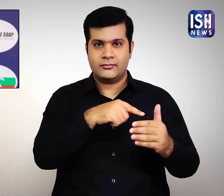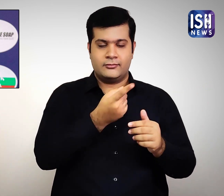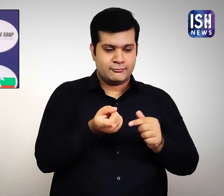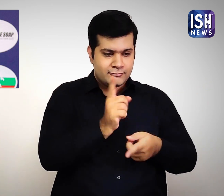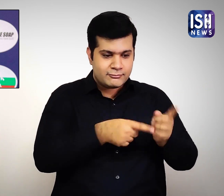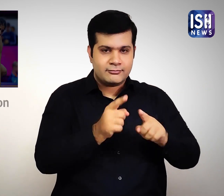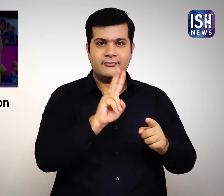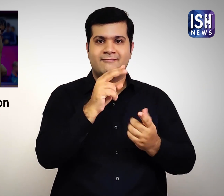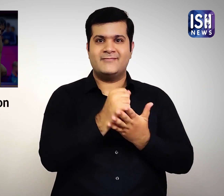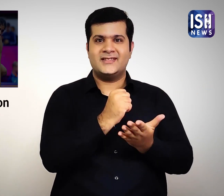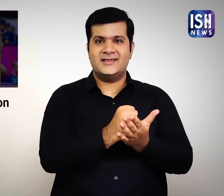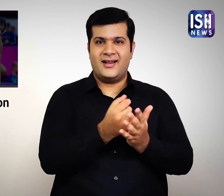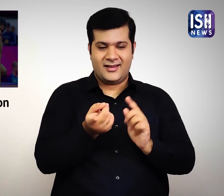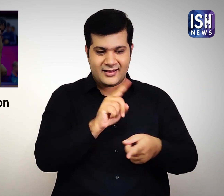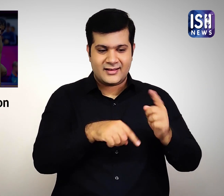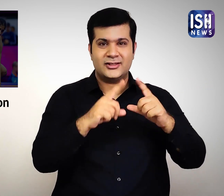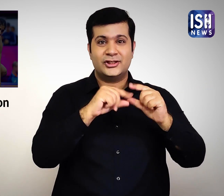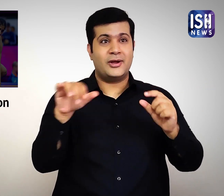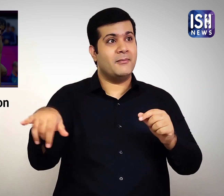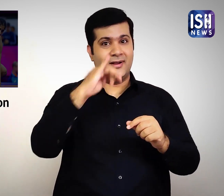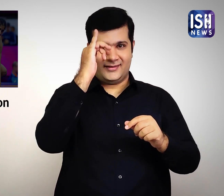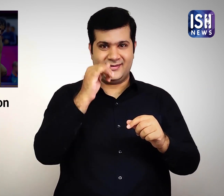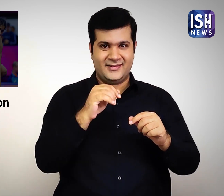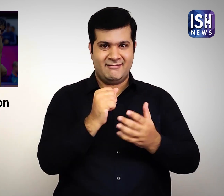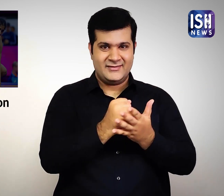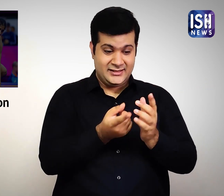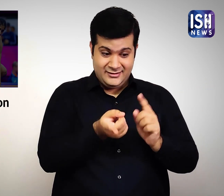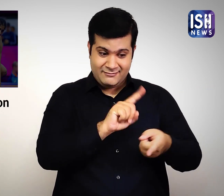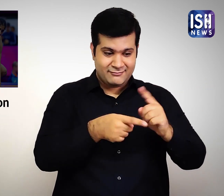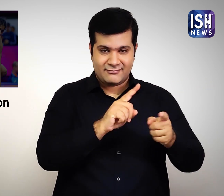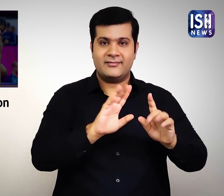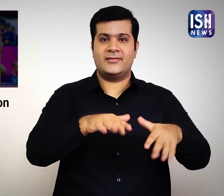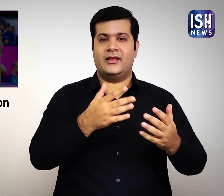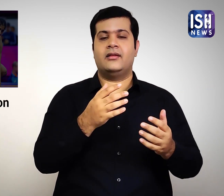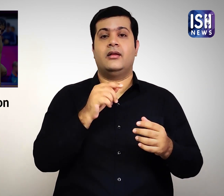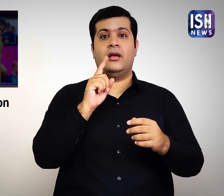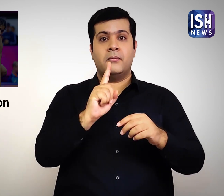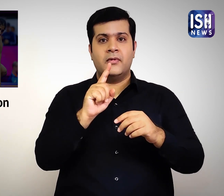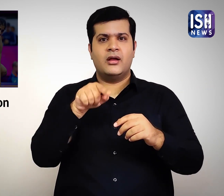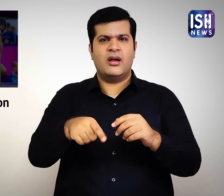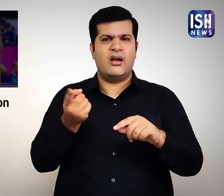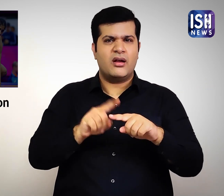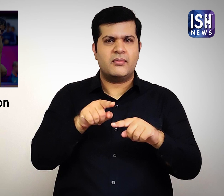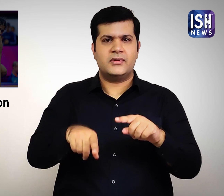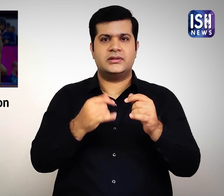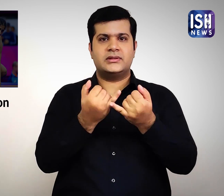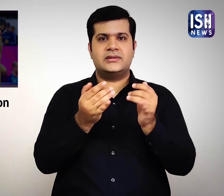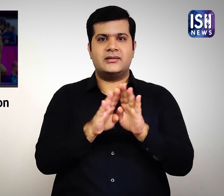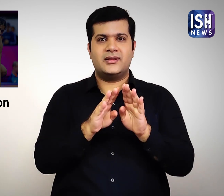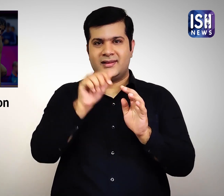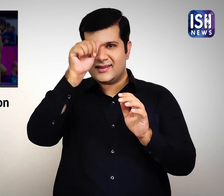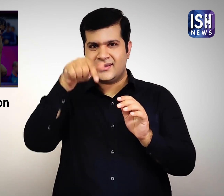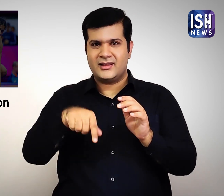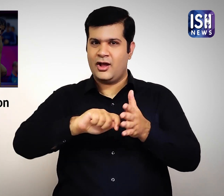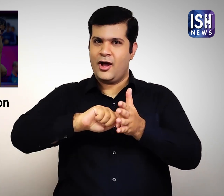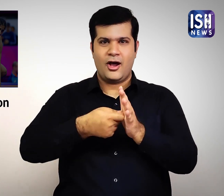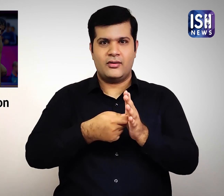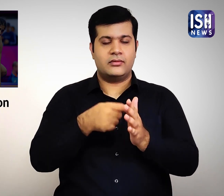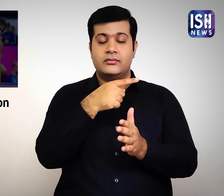है। हालाकि